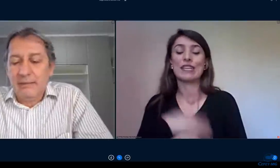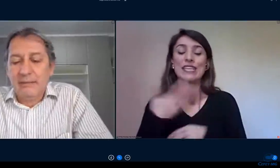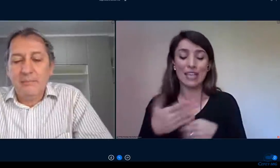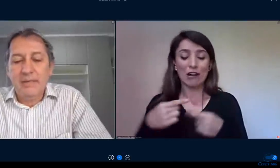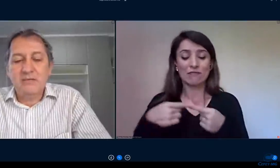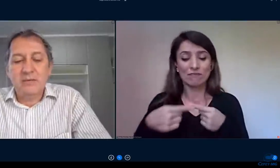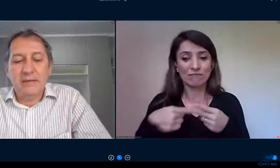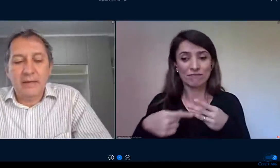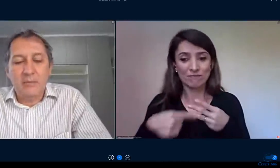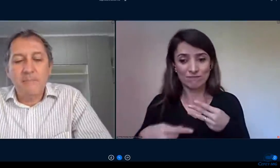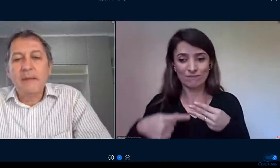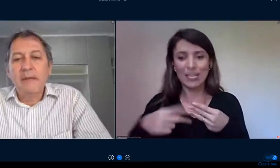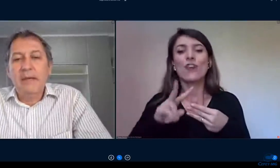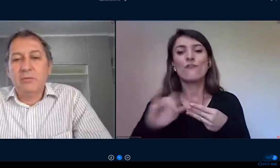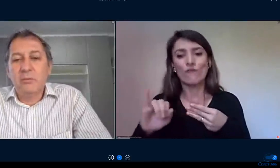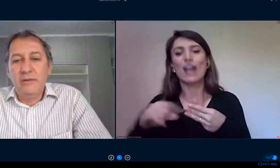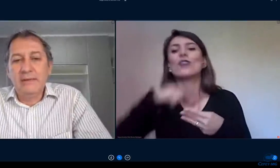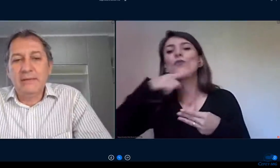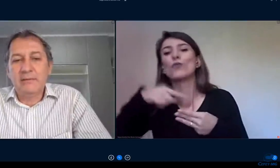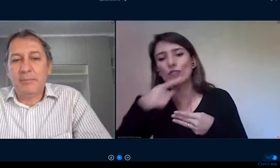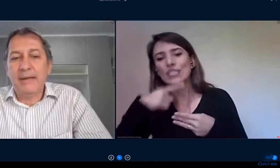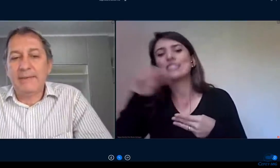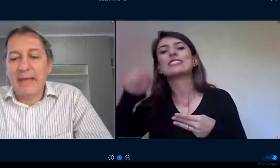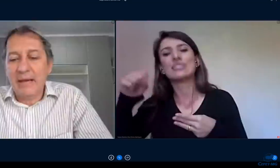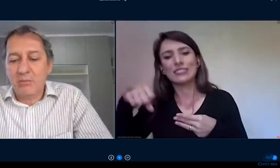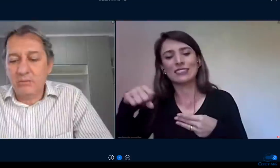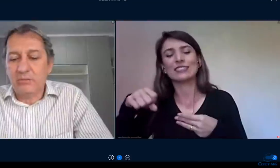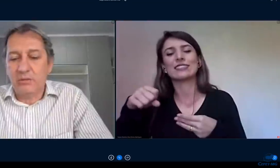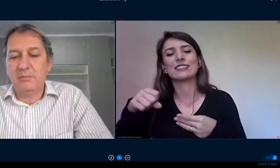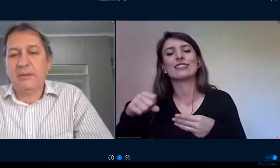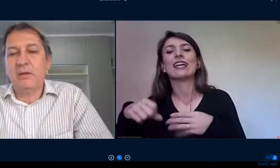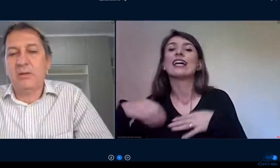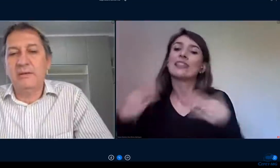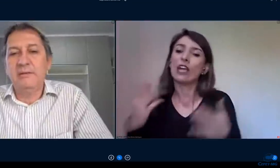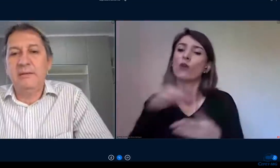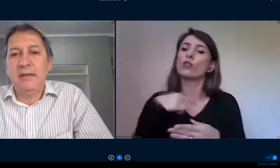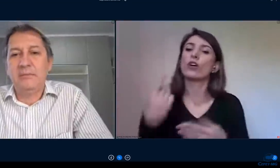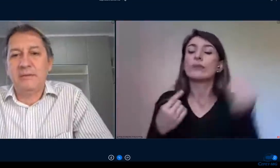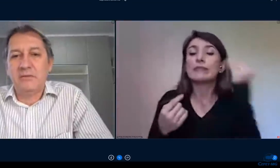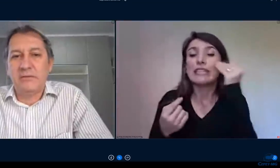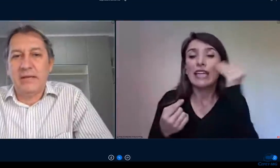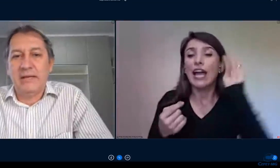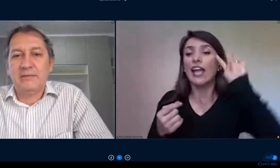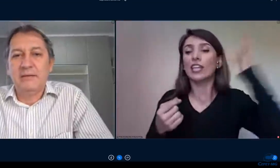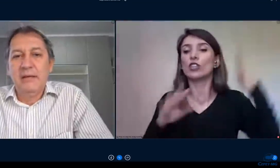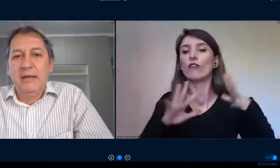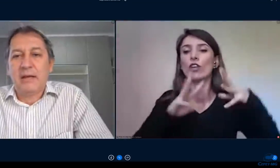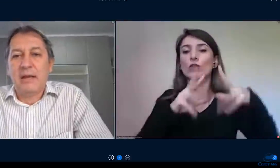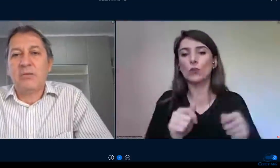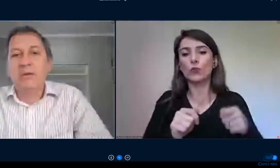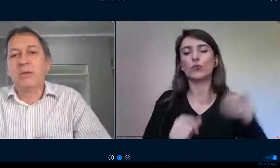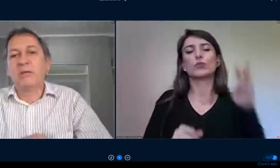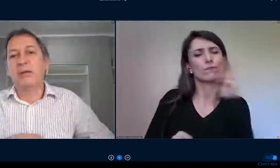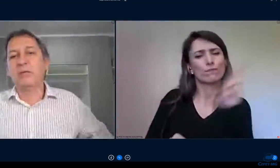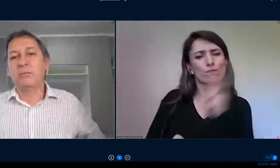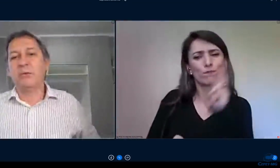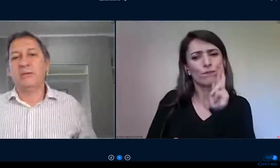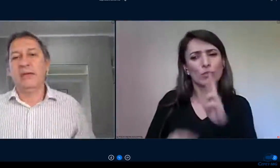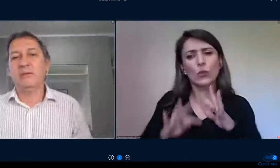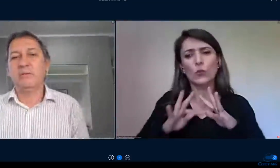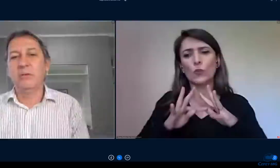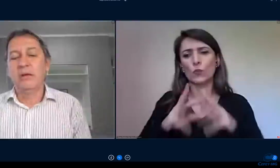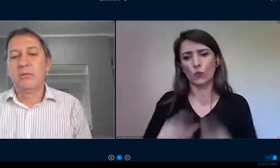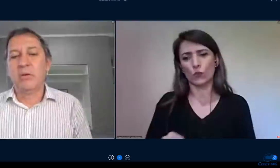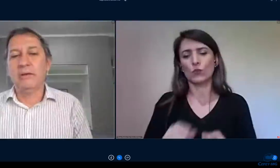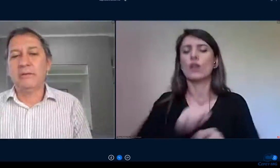elas certamente serão resolvidas para dar condições para que nós iniciemos as atividades é claro que no decorrer do